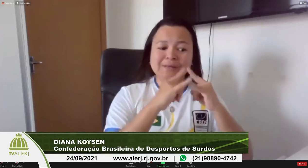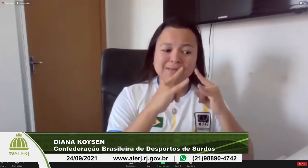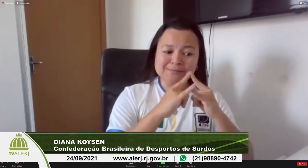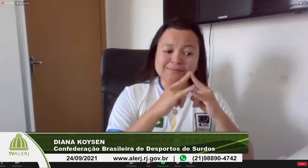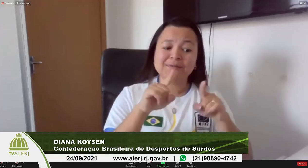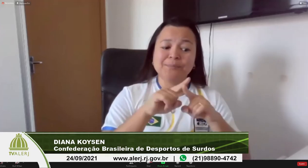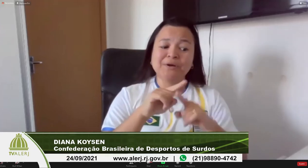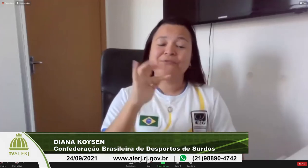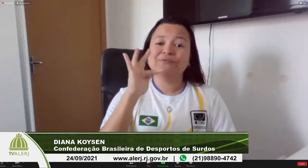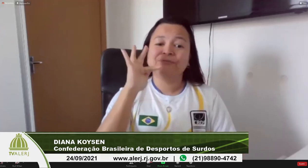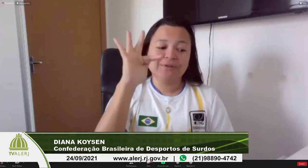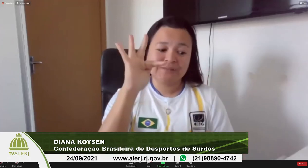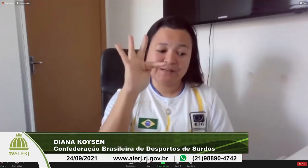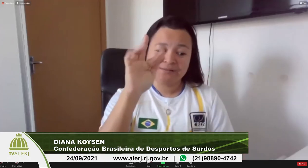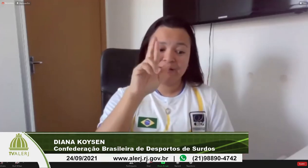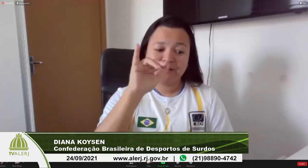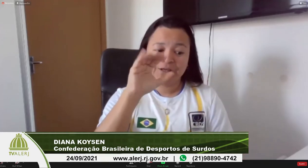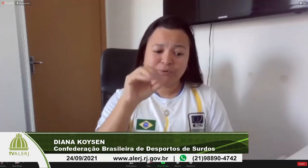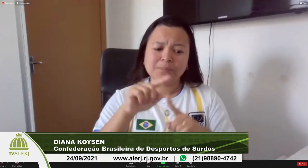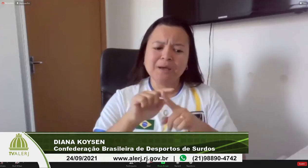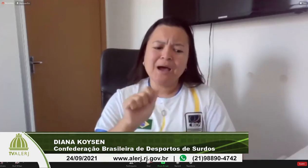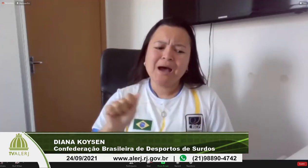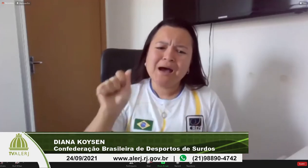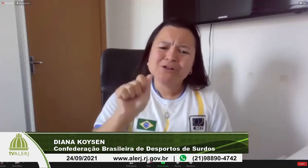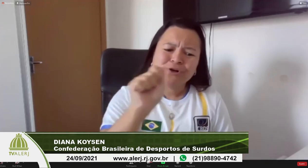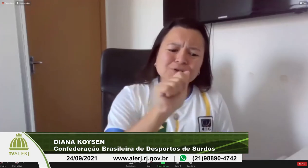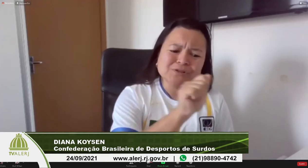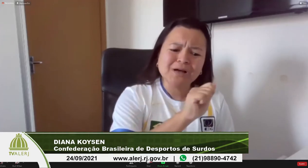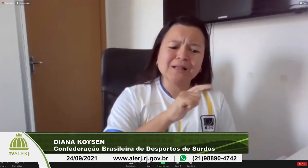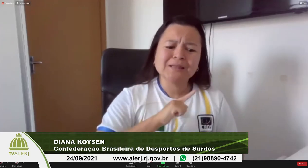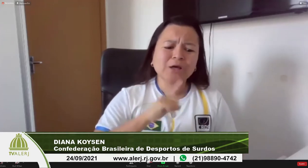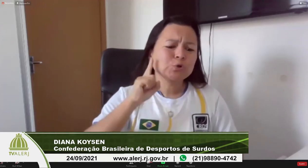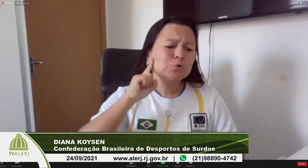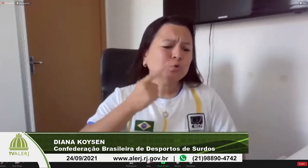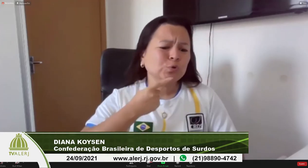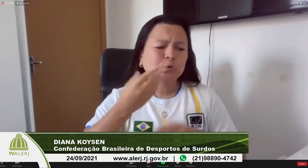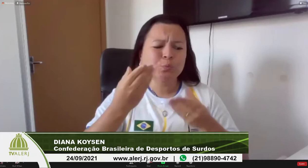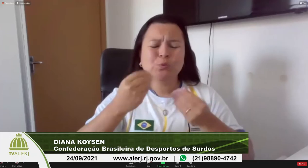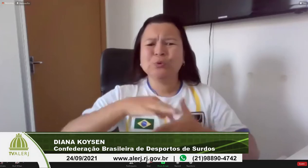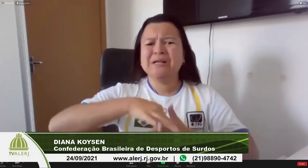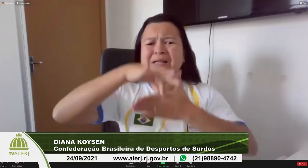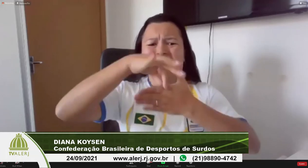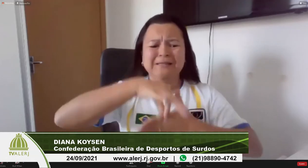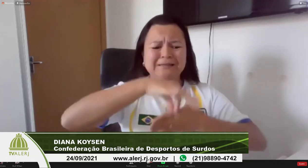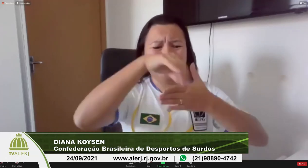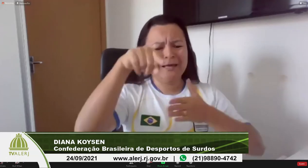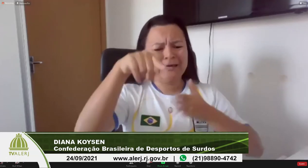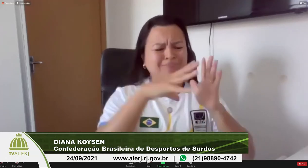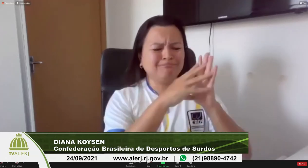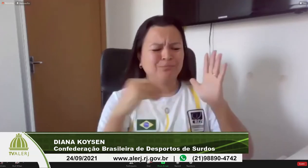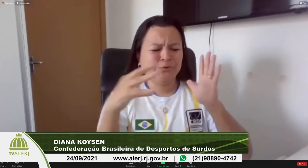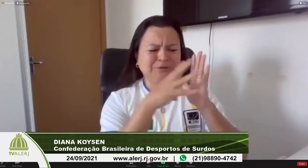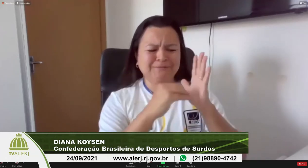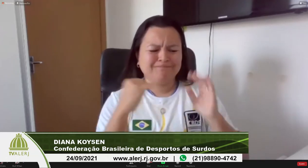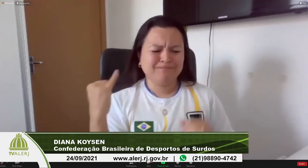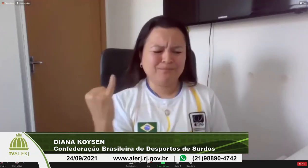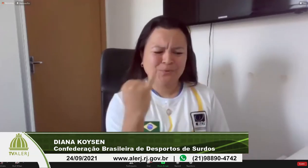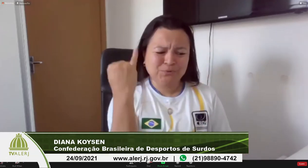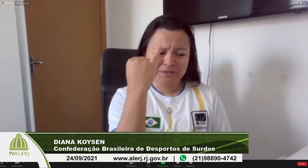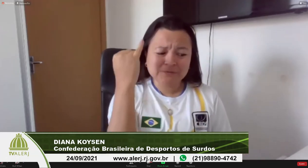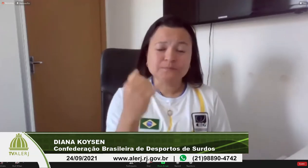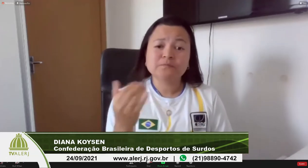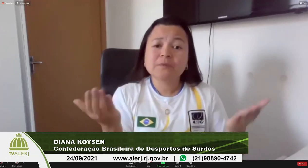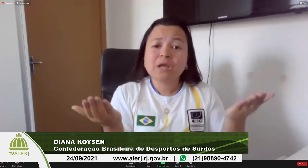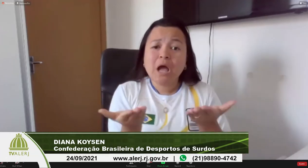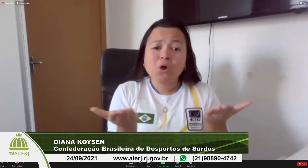Brasil né a gente tem as referências aí que é o INE Instituto Nacional de Educação de Surdos que é referência no Brasil